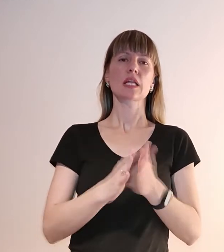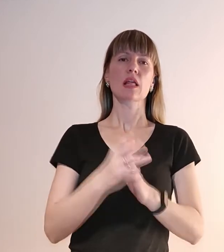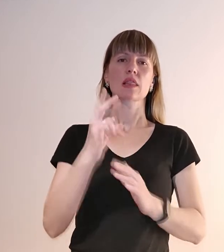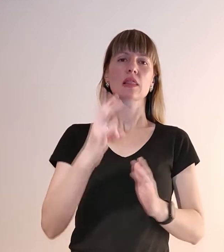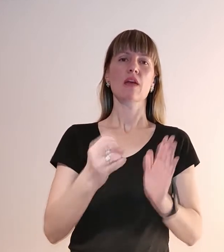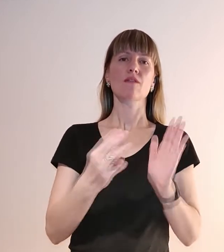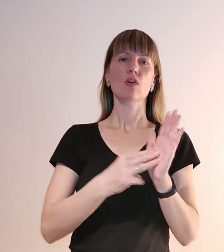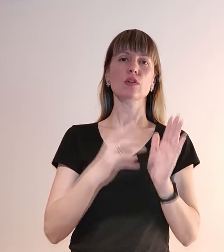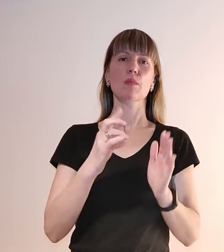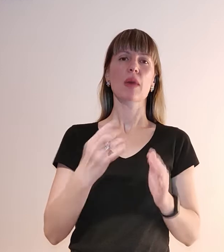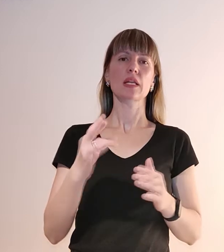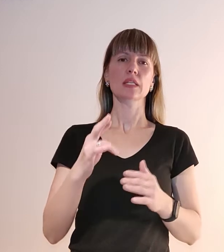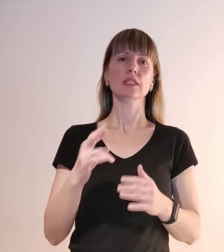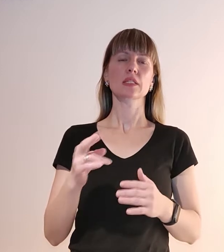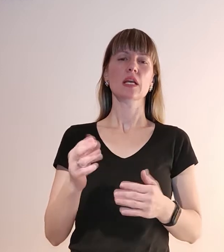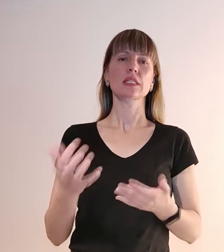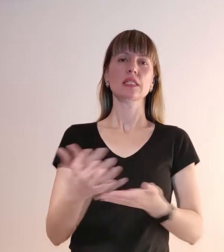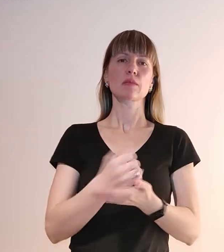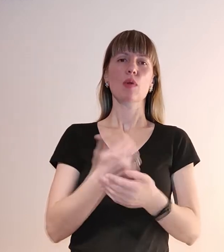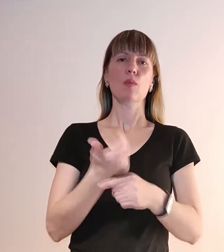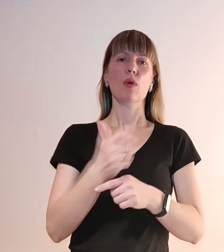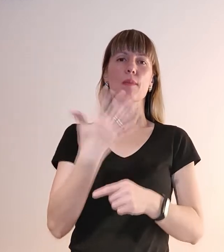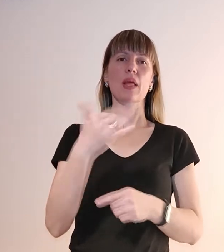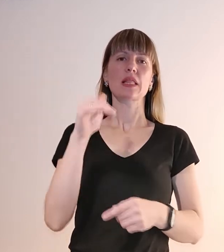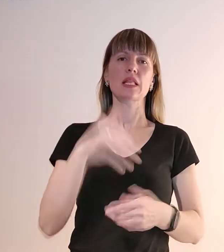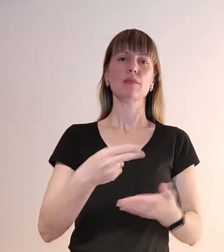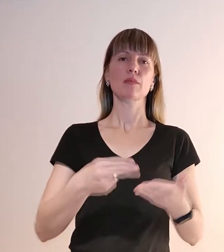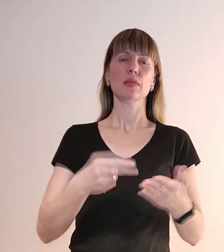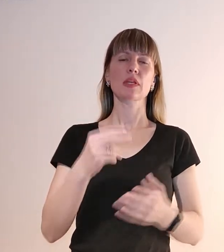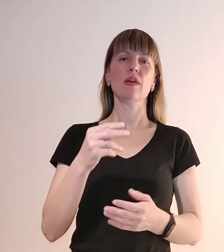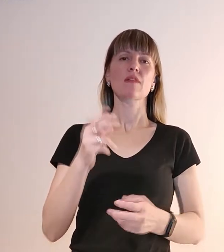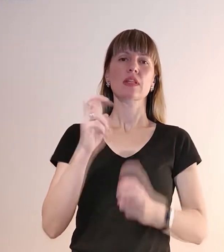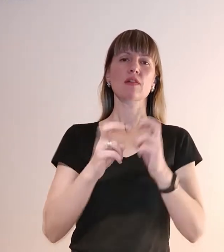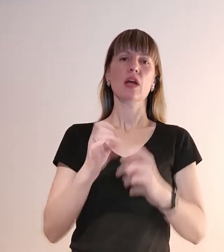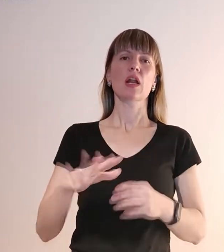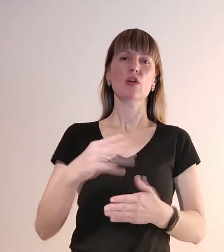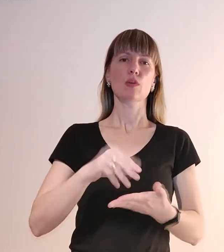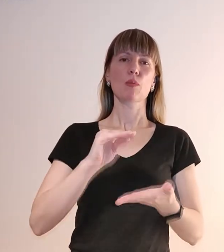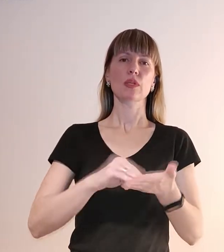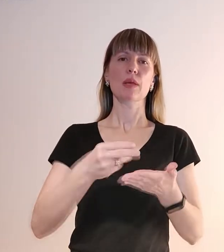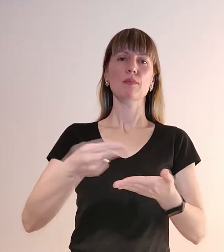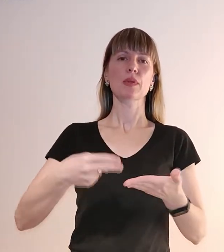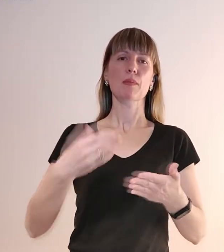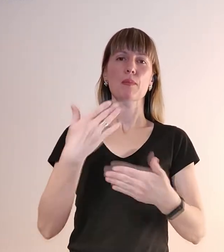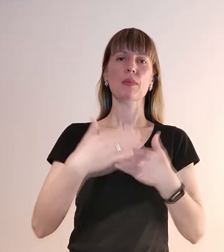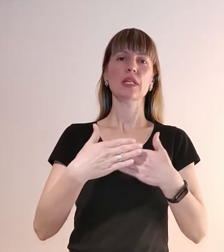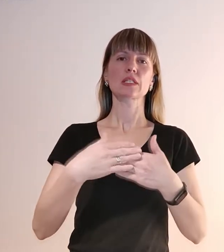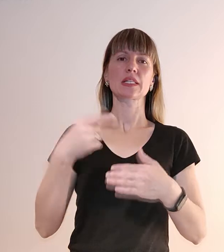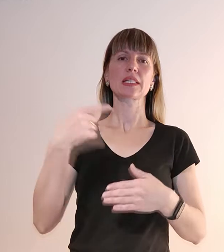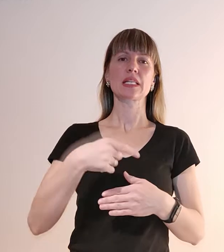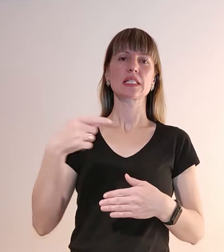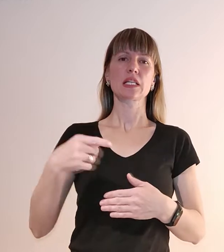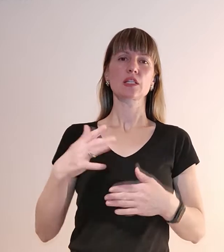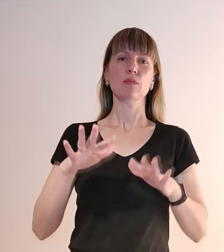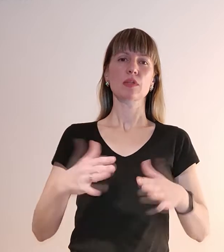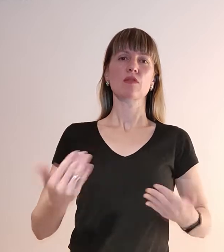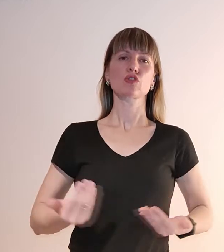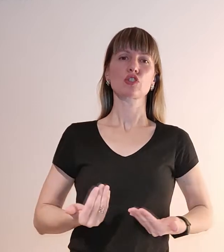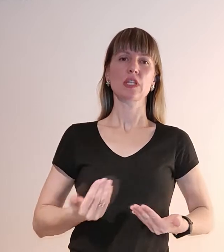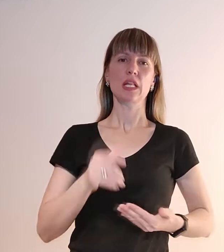зібрано понад 5 тисяч підписів. У Жовицькому районі поставили свої підписи близько 1800 місцевих жителів. В